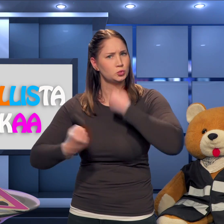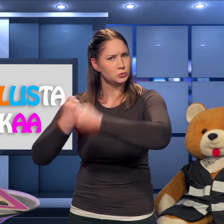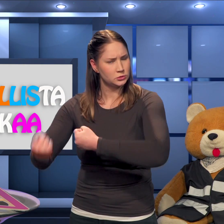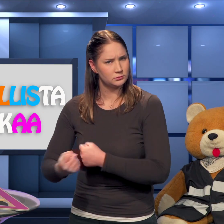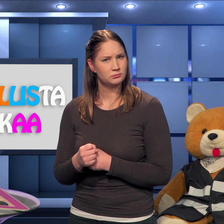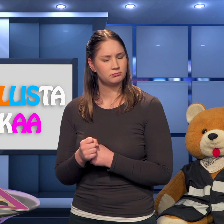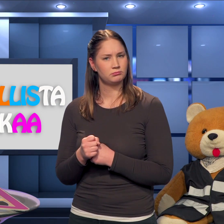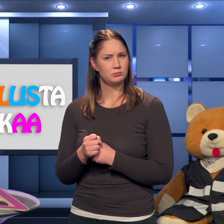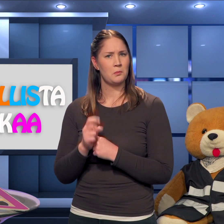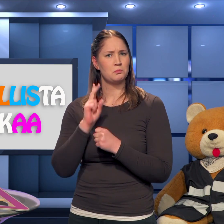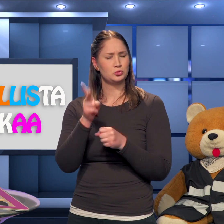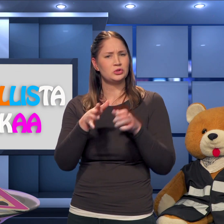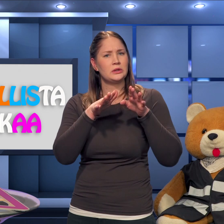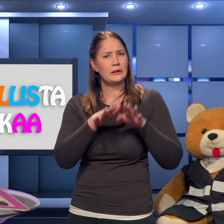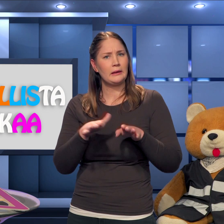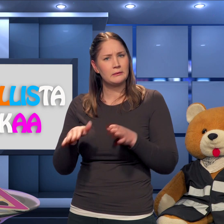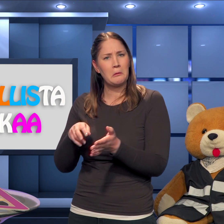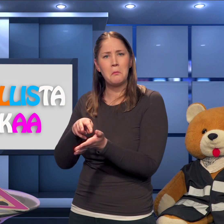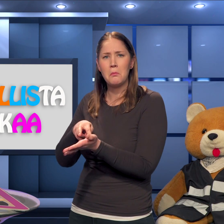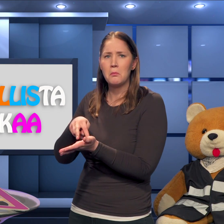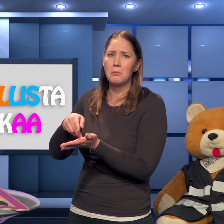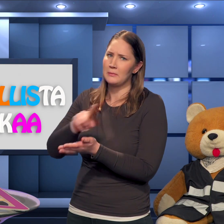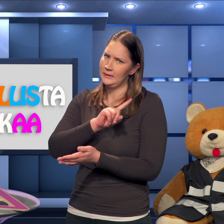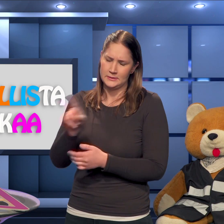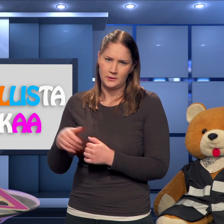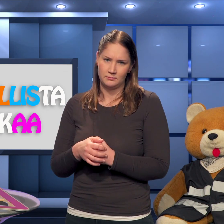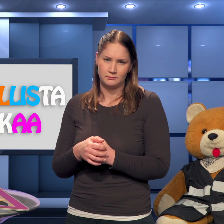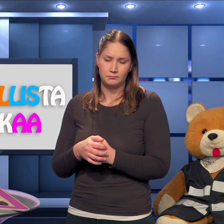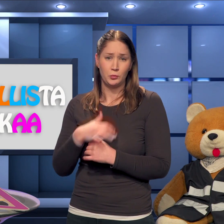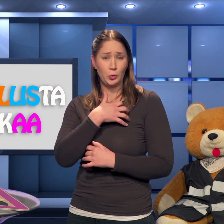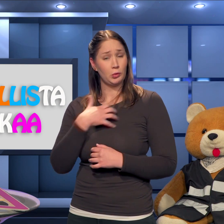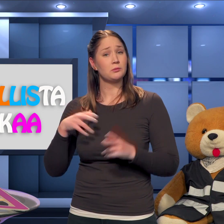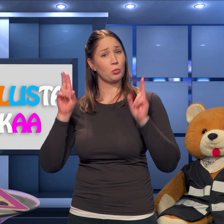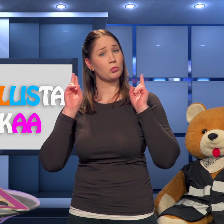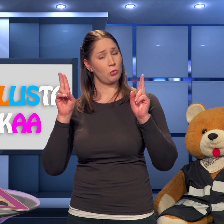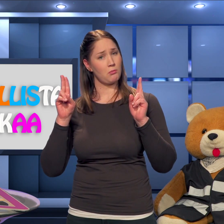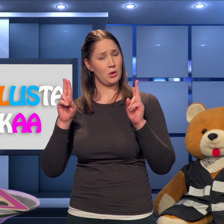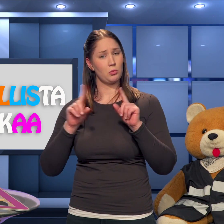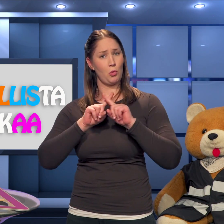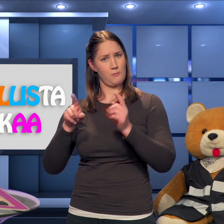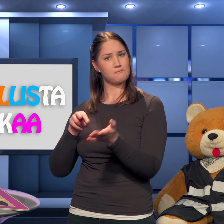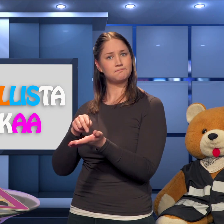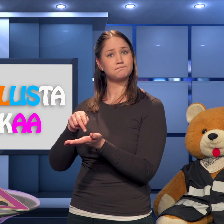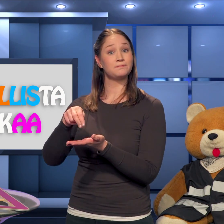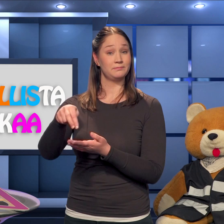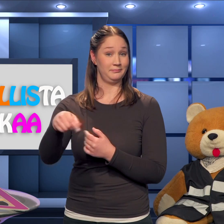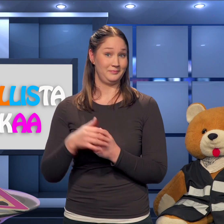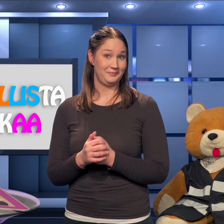myöskään saa rynniä juosten tai löntystää liian hitaasti. Pyri kävelemään normaalilla, reippailla vauhdilla yli.